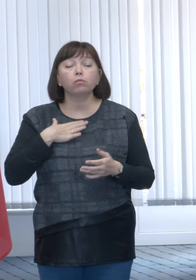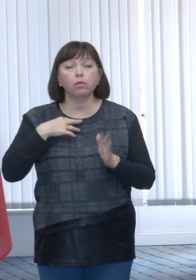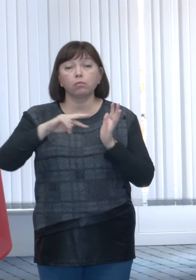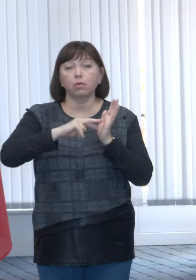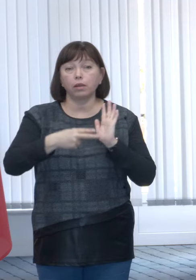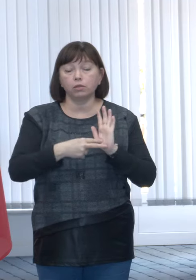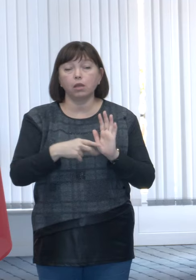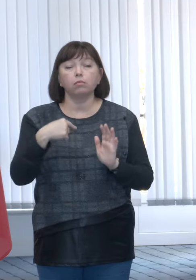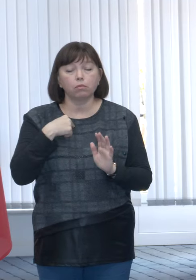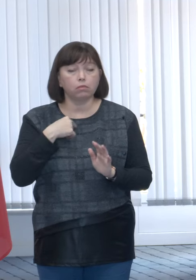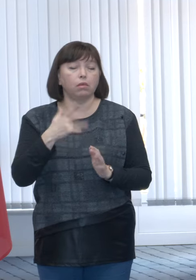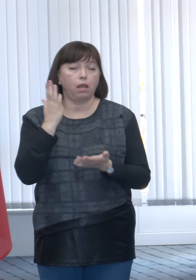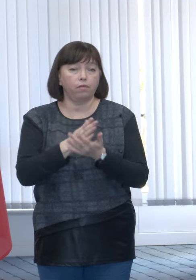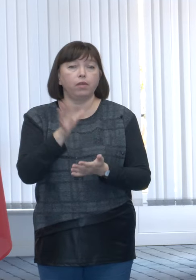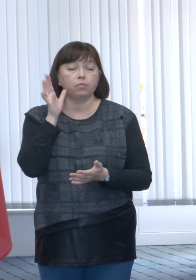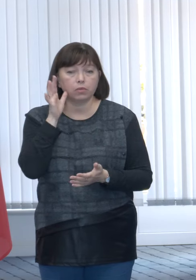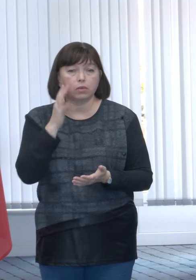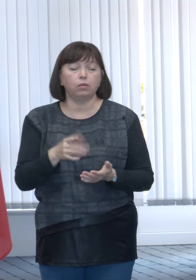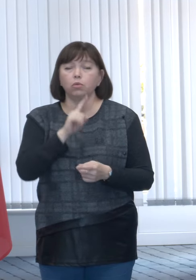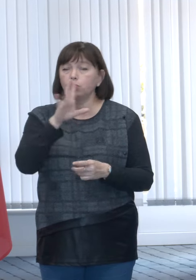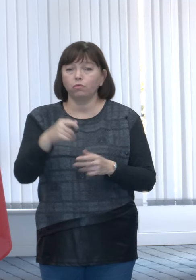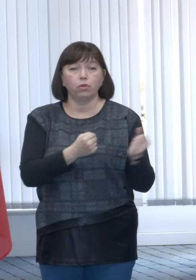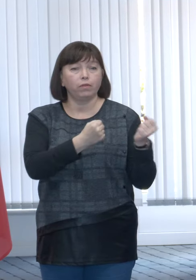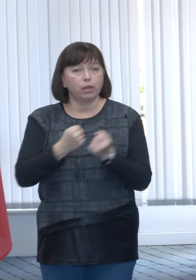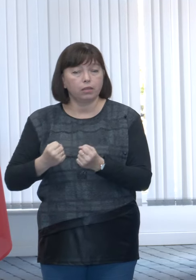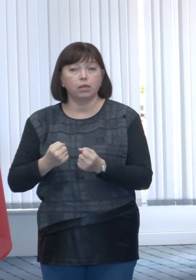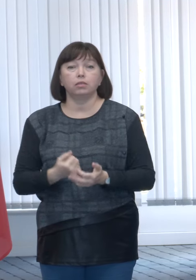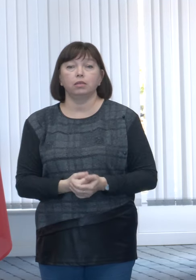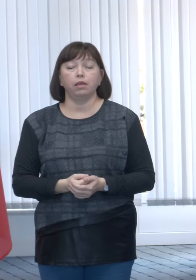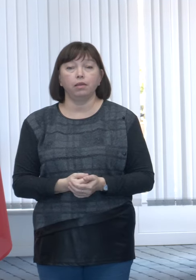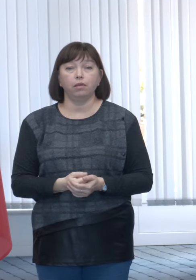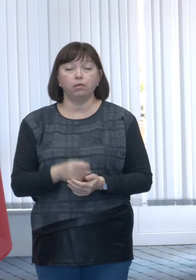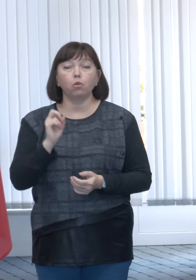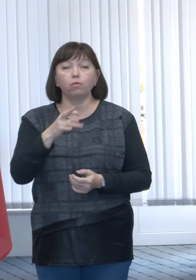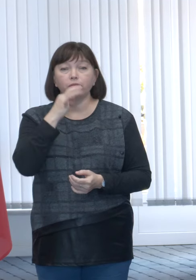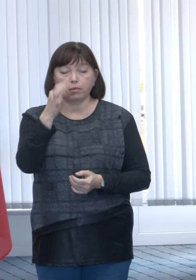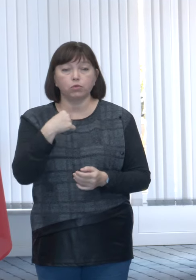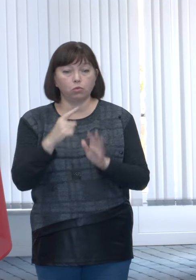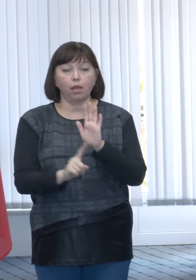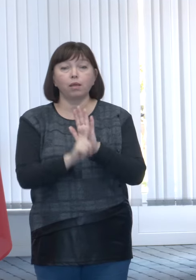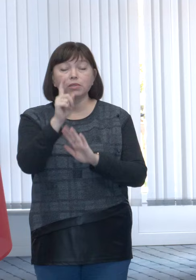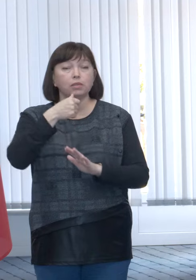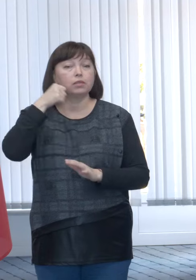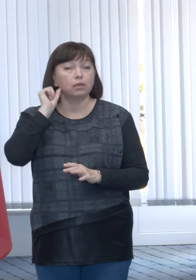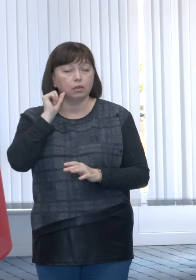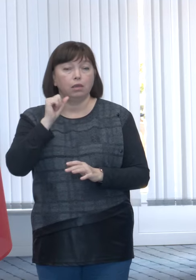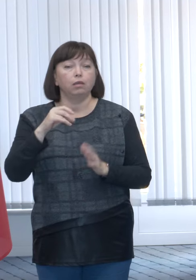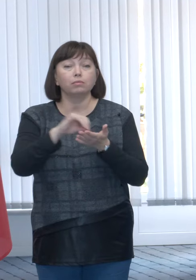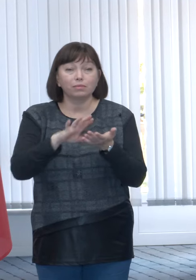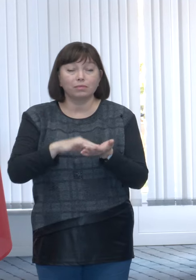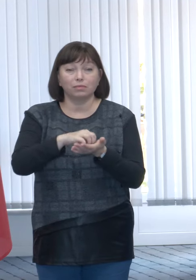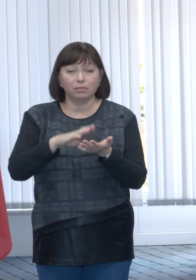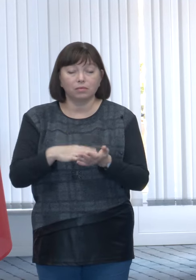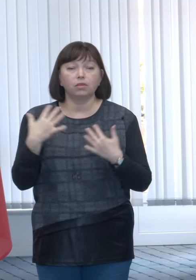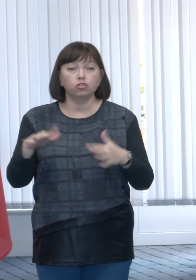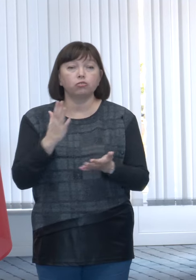suntem în timp, suntem pregătiți, nu vor fi întârzieri. Cum am zis, noi am lansat ieri programul de înscriși, deja avem